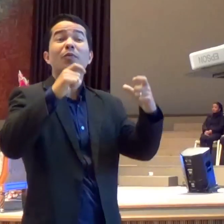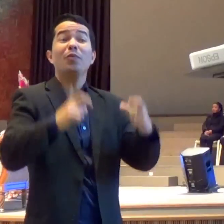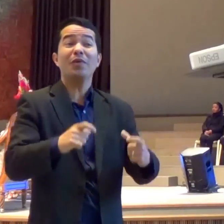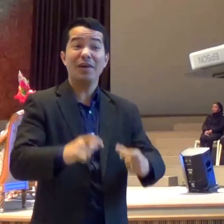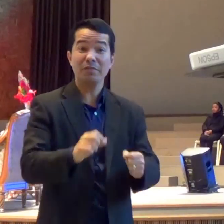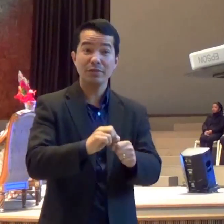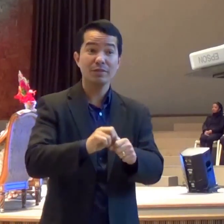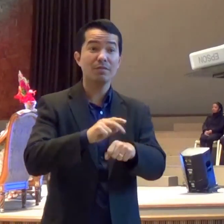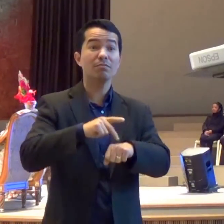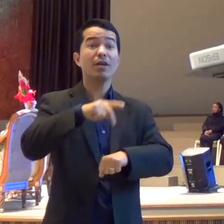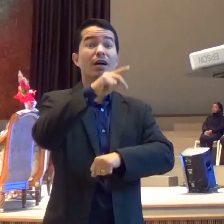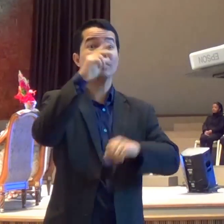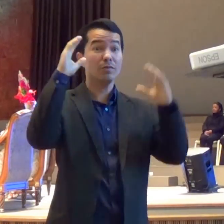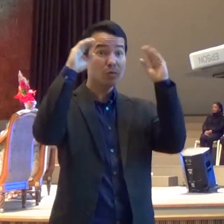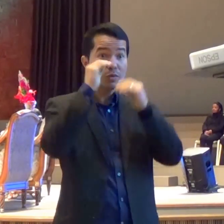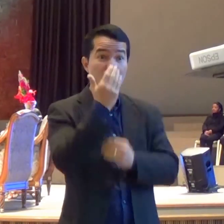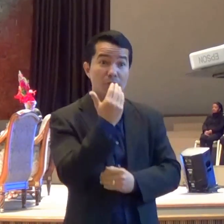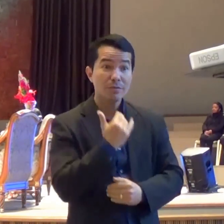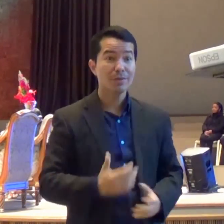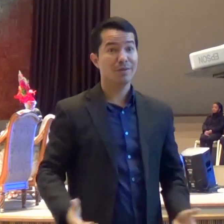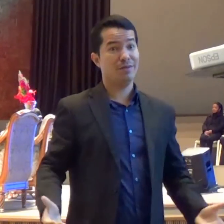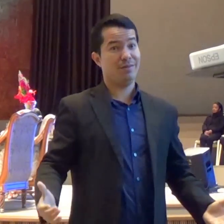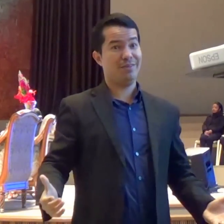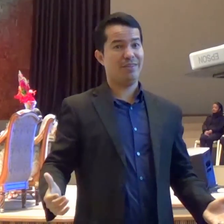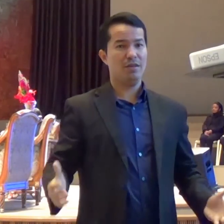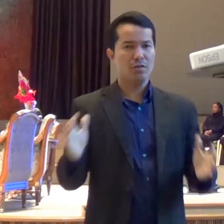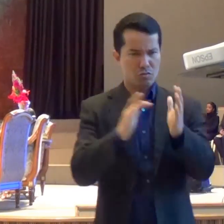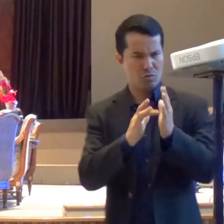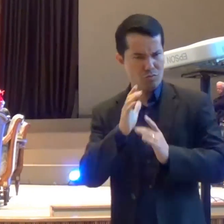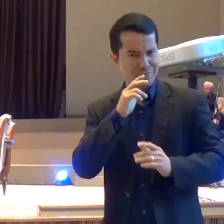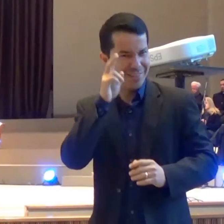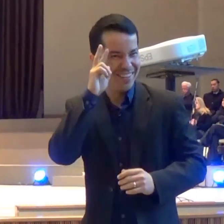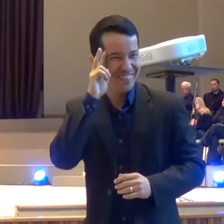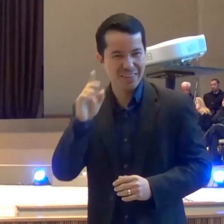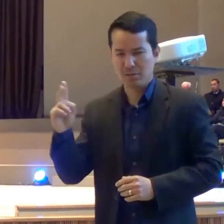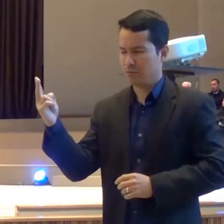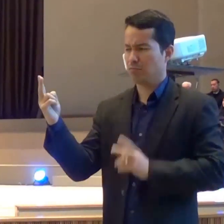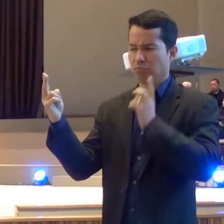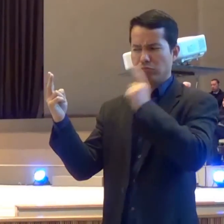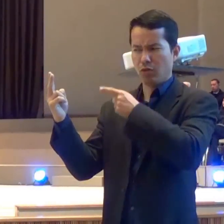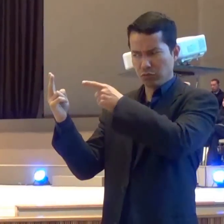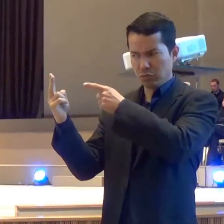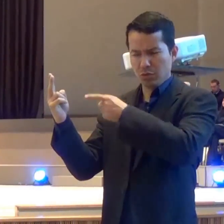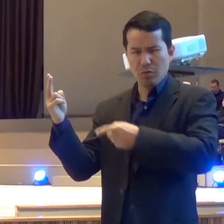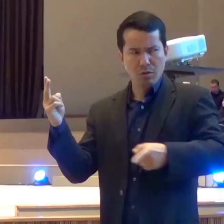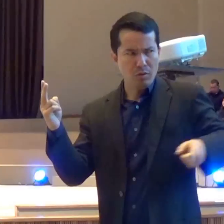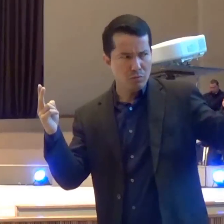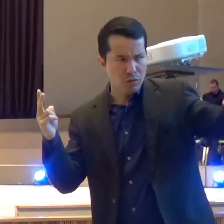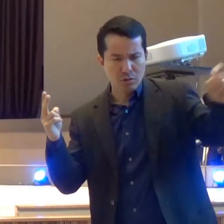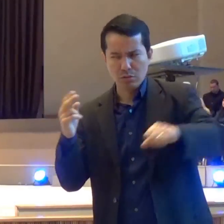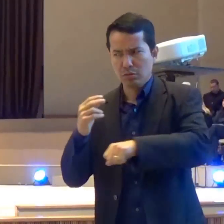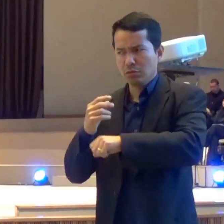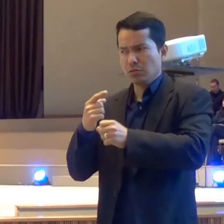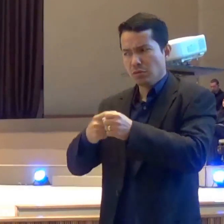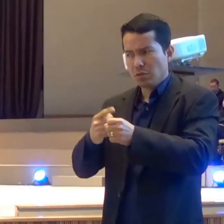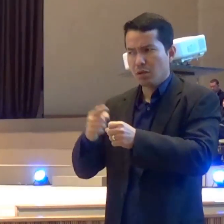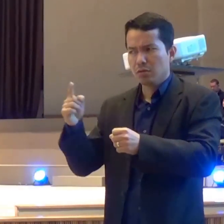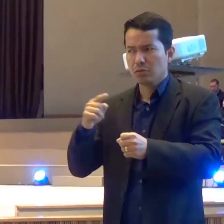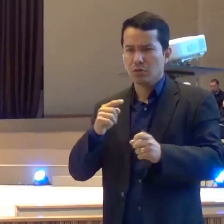para isso E então Jesus diz assim Olha, vocês vão entrar na cidade E quando vocês entrarem na cidade Vocês vão encontrar um